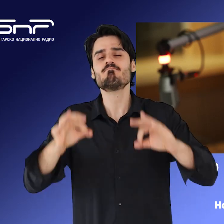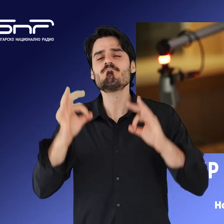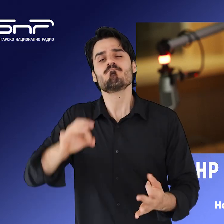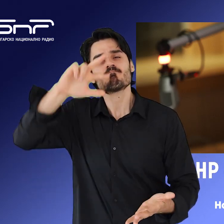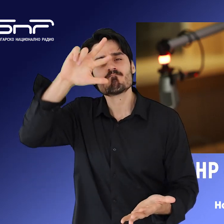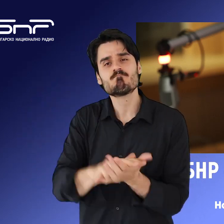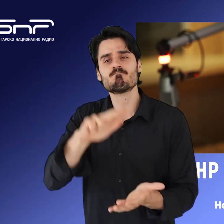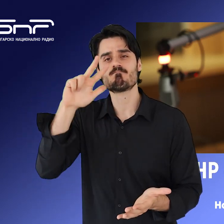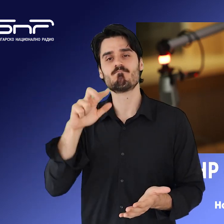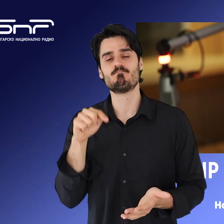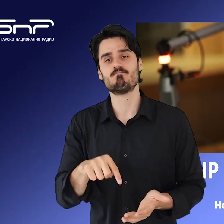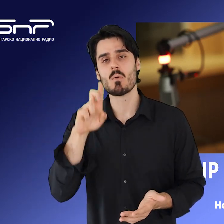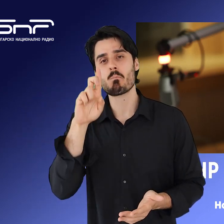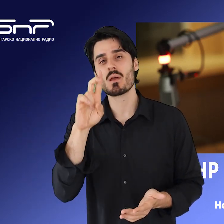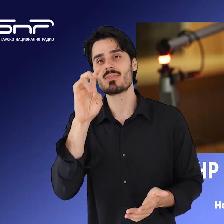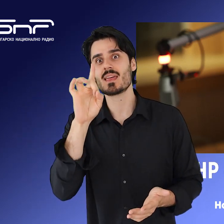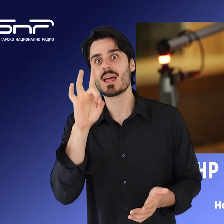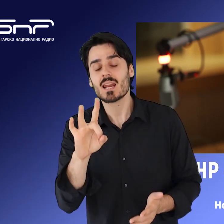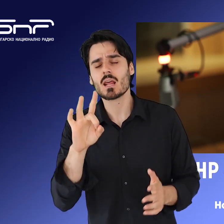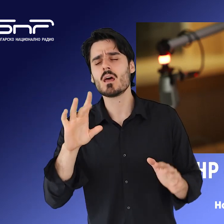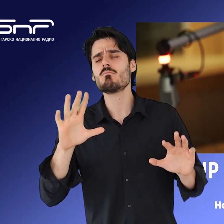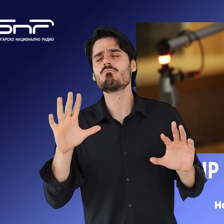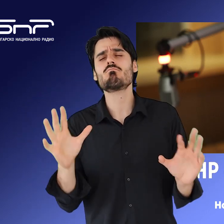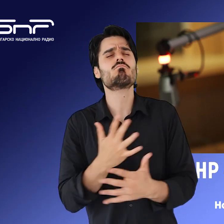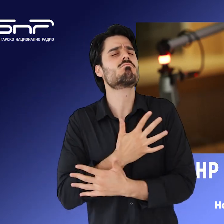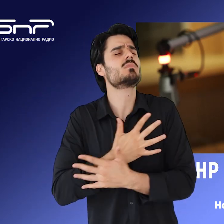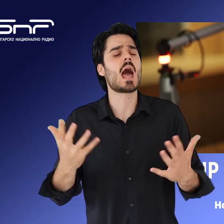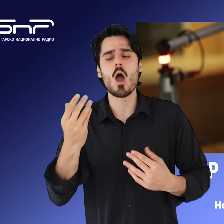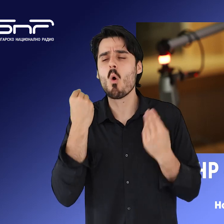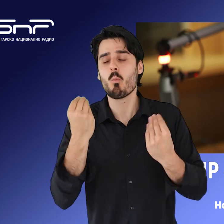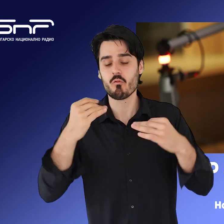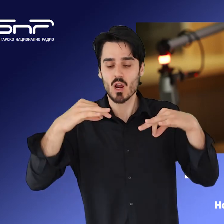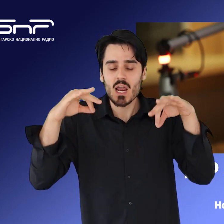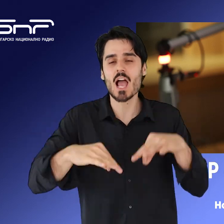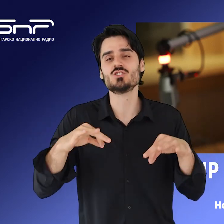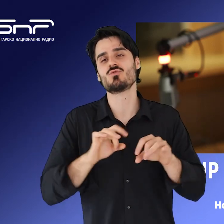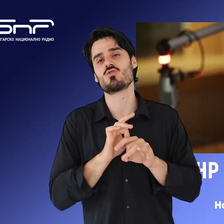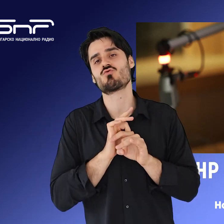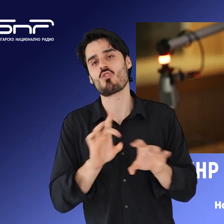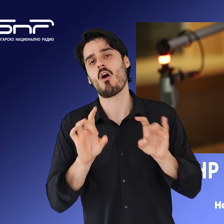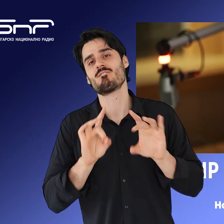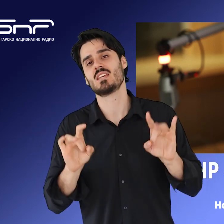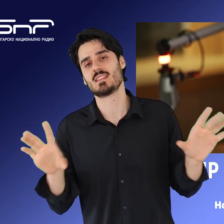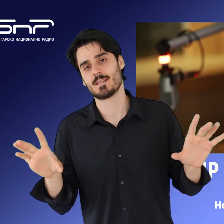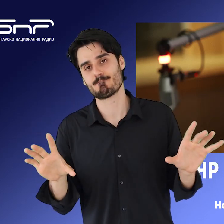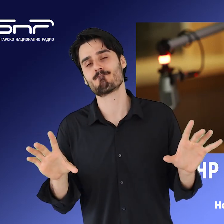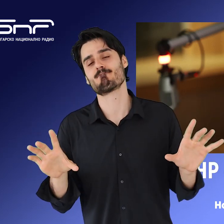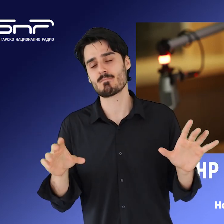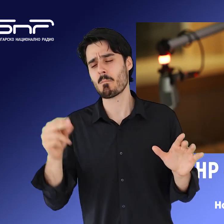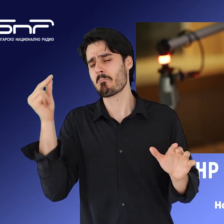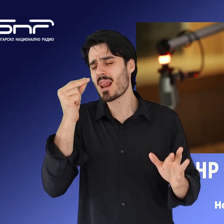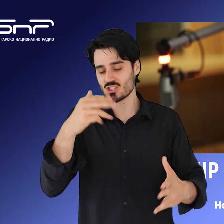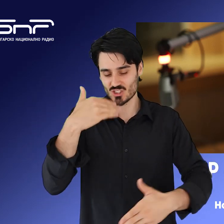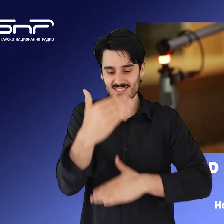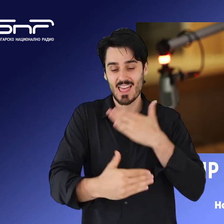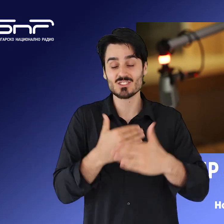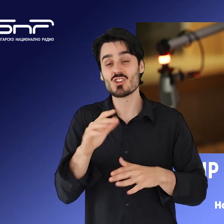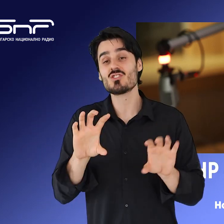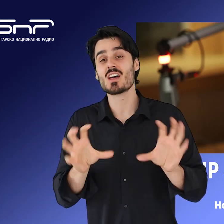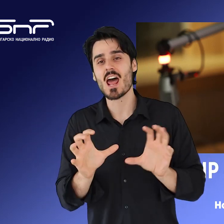Оксфорд. По отношение на новините, най-голям дял от българите 59 на 100 също се доваряват на новините на Българското национално радио